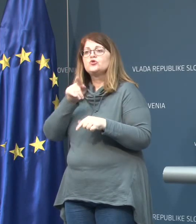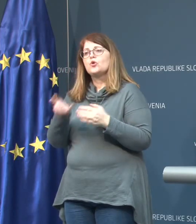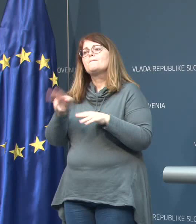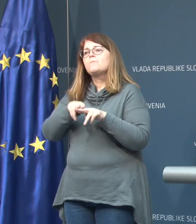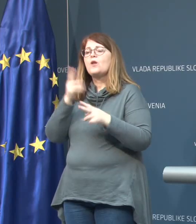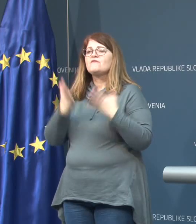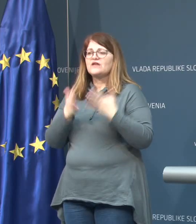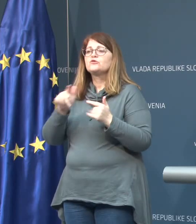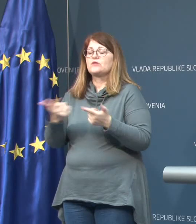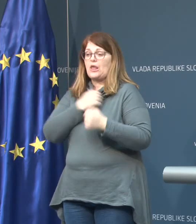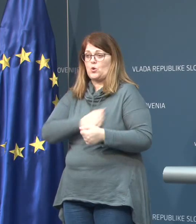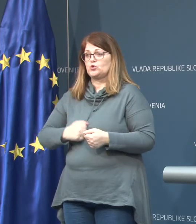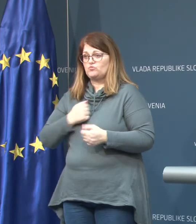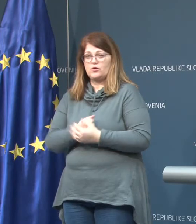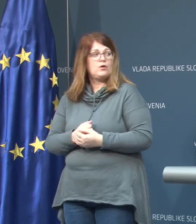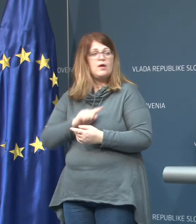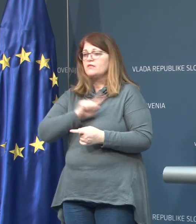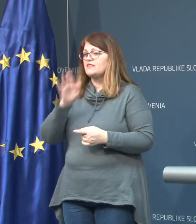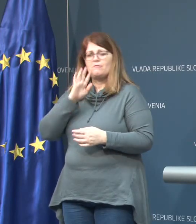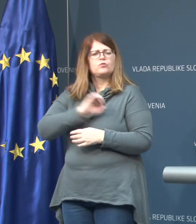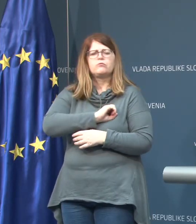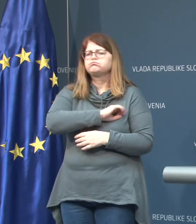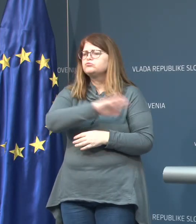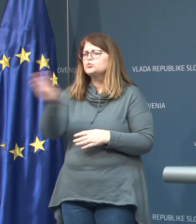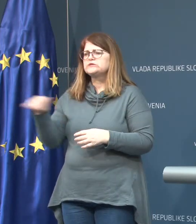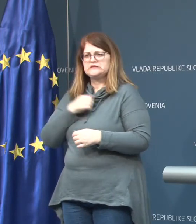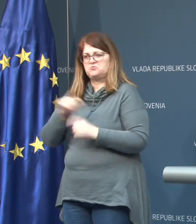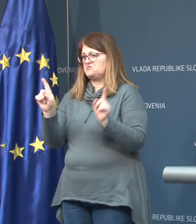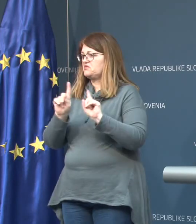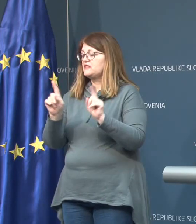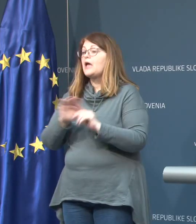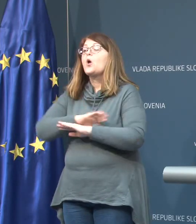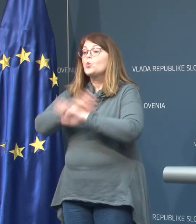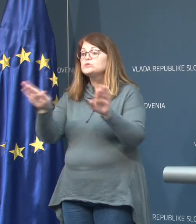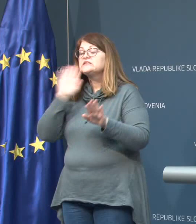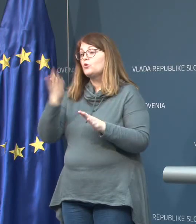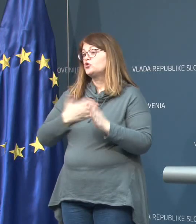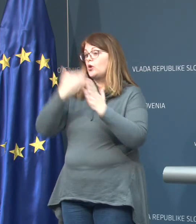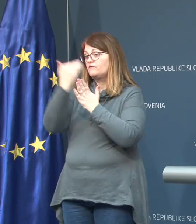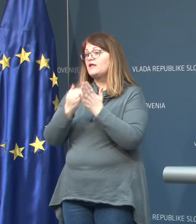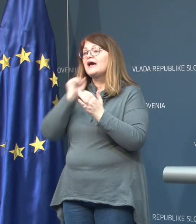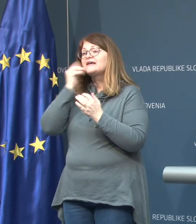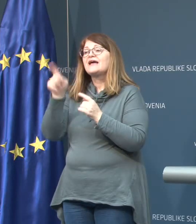verjetno, da lahko zbolijo. Sigurno ne bojo vsi zboleli in dobili bojo vsi navodila, kdaj in kako je treba